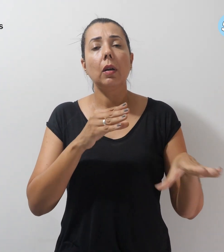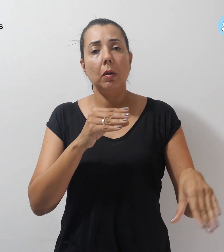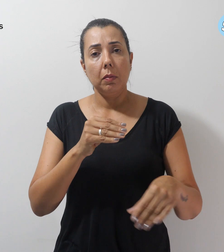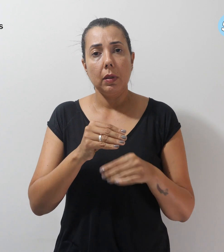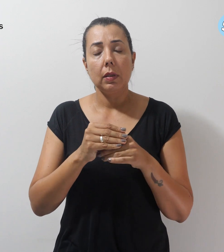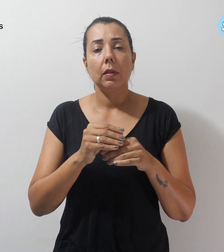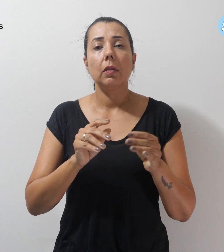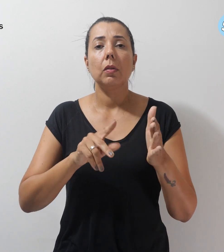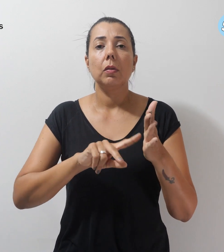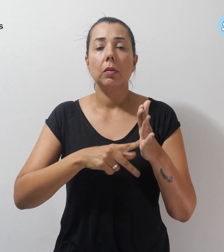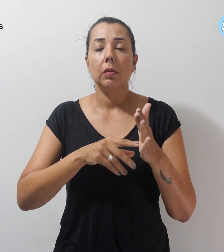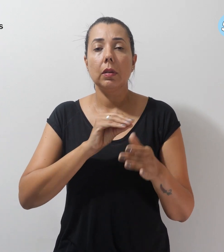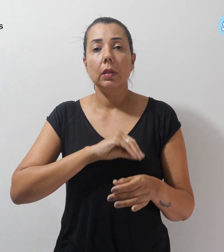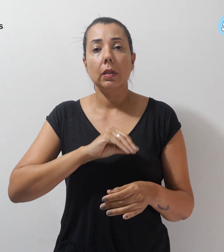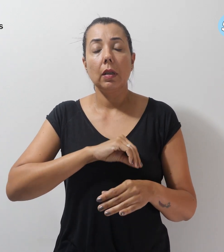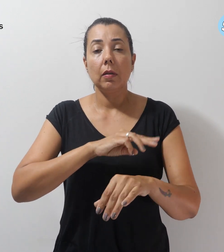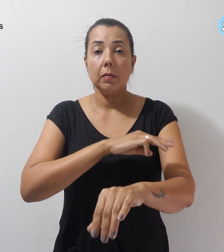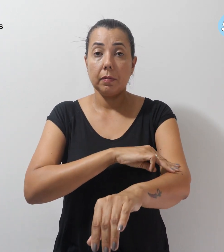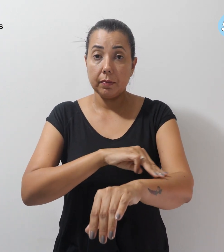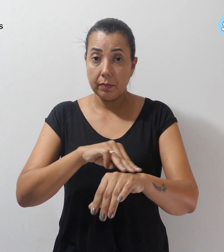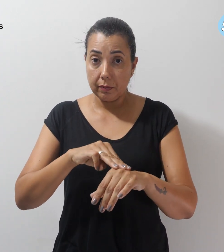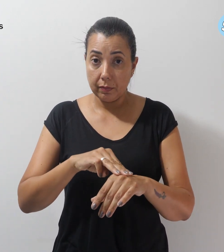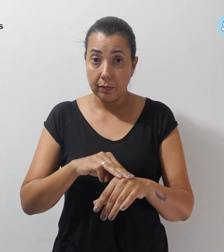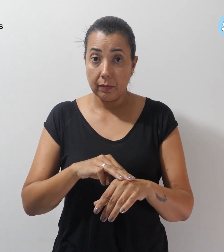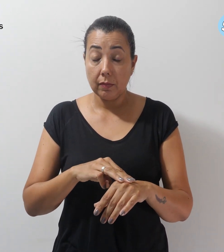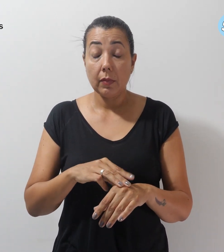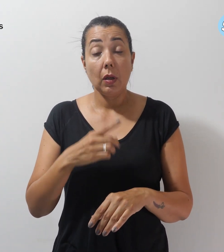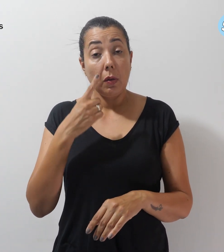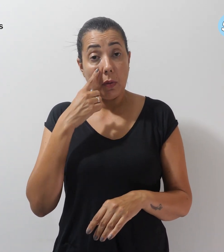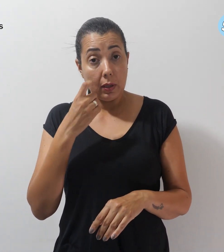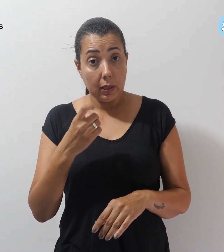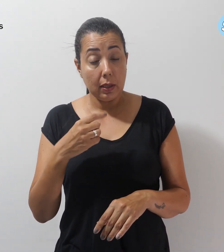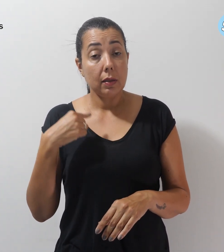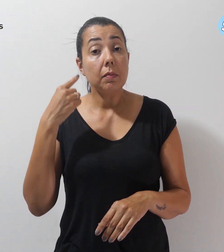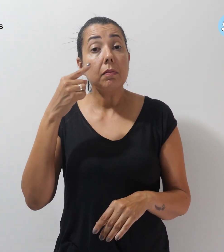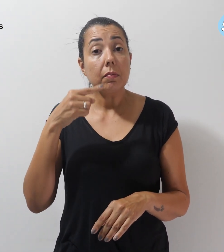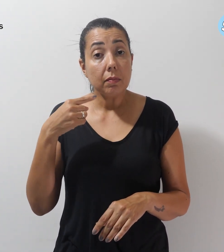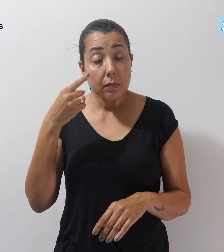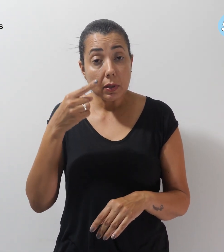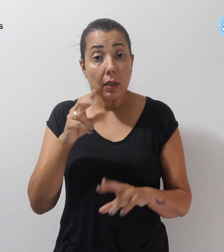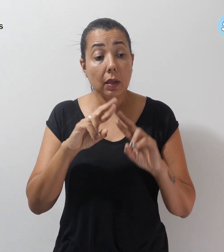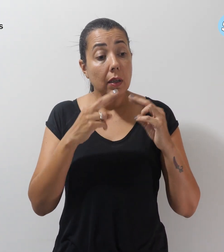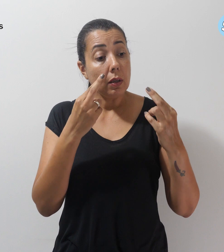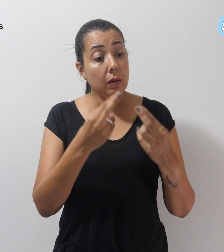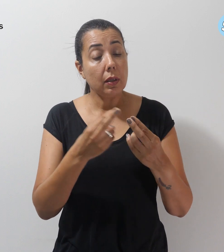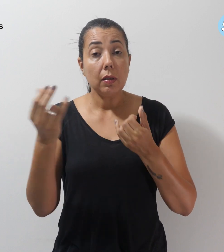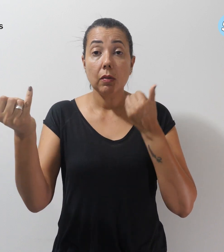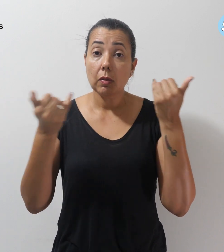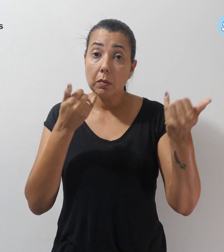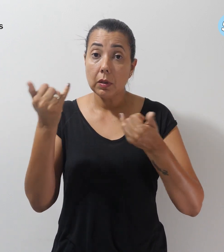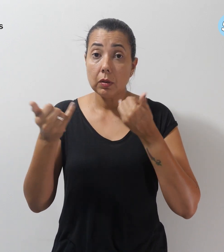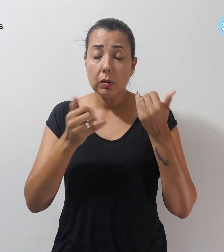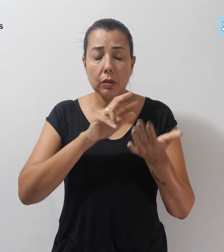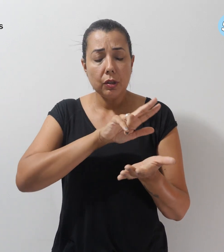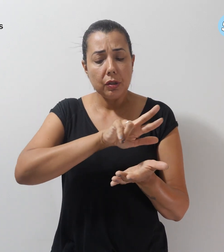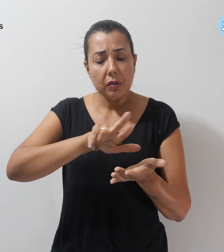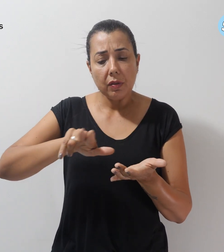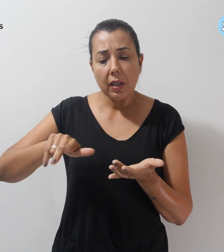do Piso Nacional do Magistério. A intenção da parlamentar é reunir informações das diferentes realidades